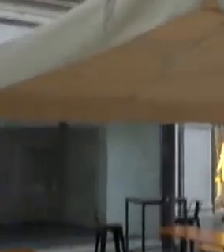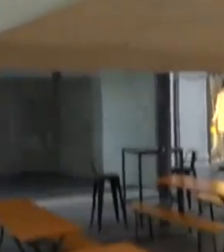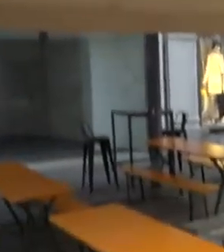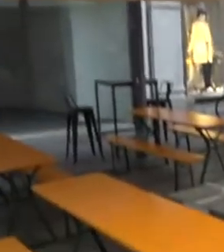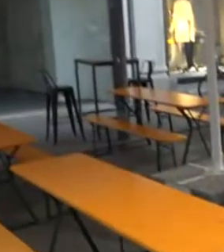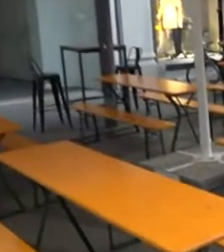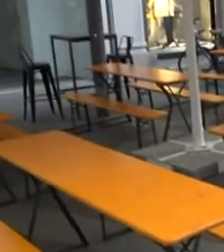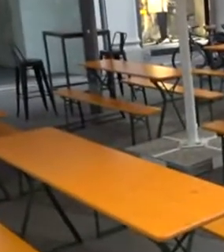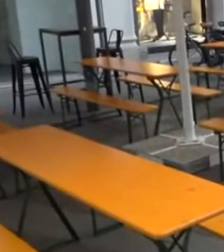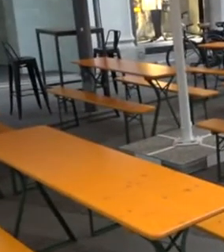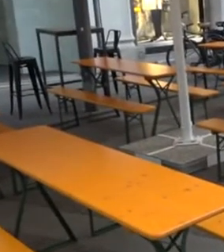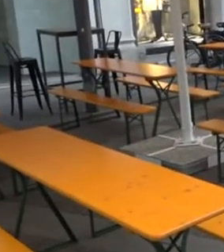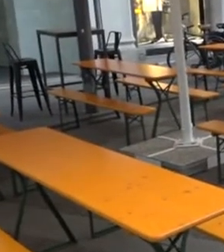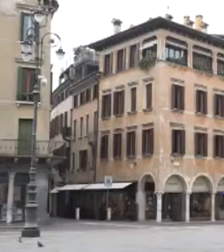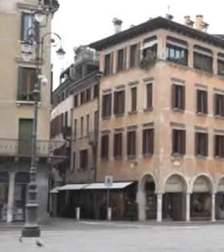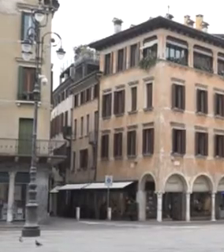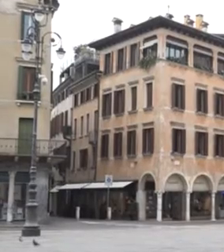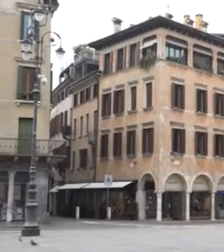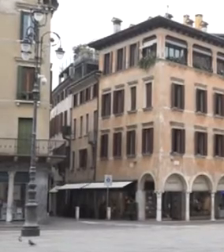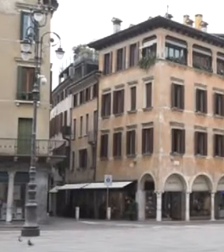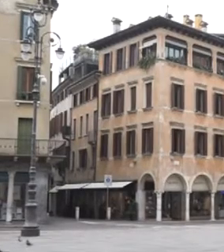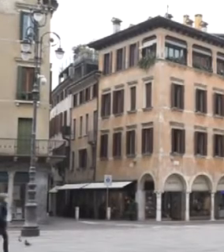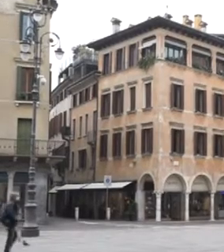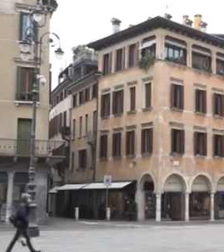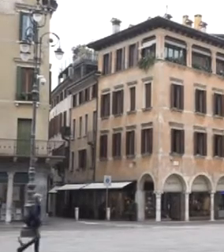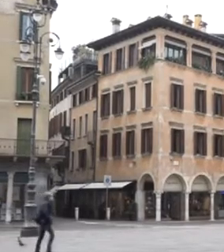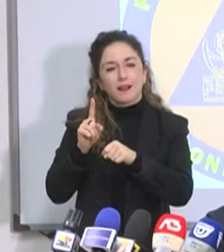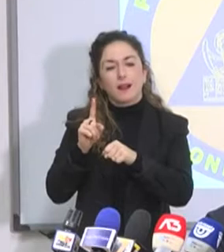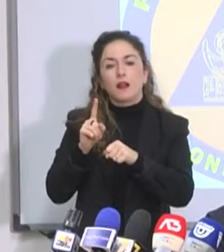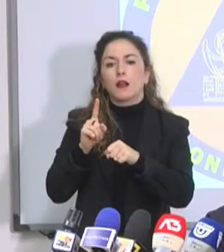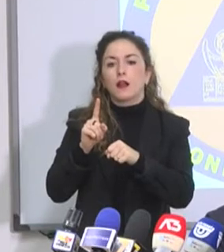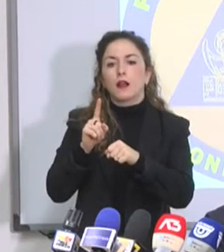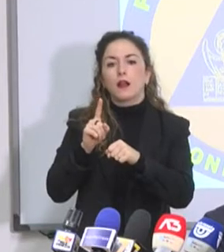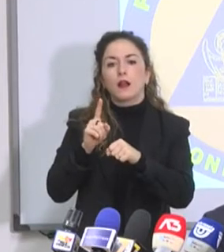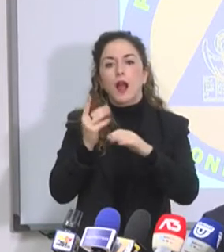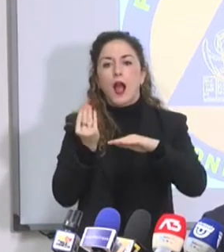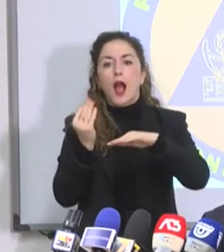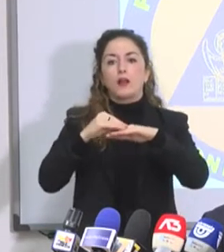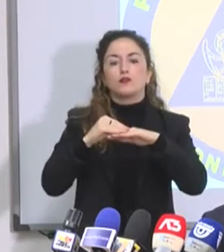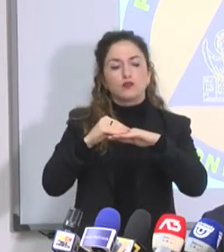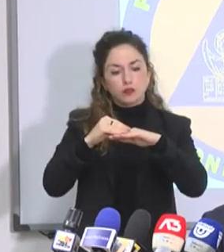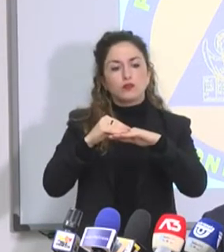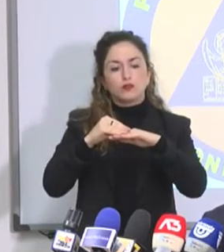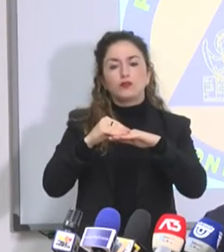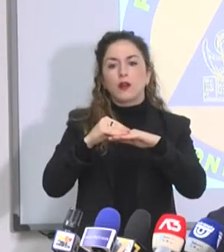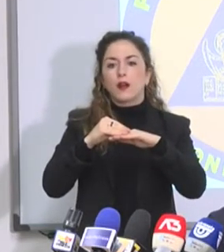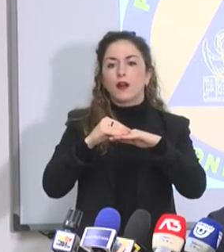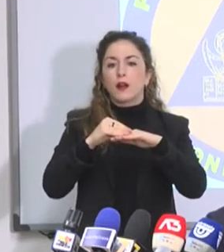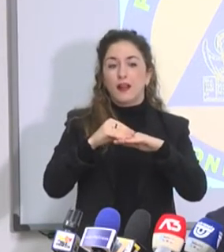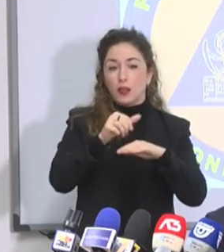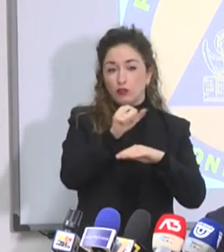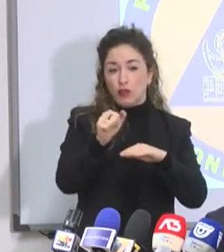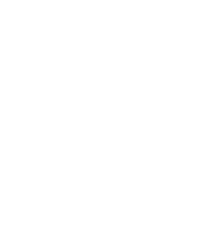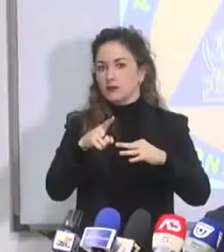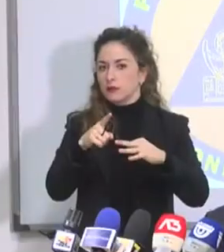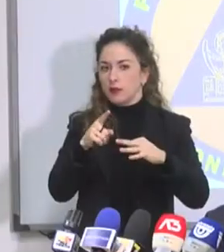intanto le regioni sono al lavoro per introdurre un altro parametro di valutazione. L'incidenza dei positivi su 100.000